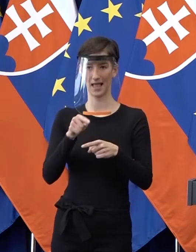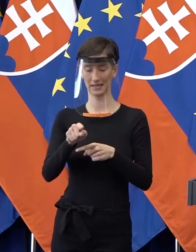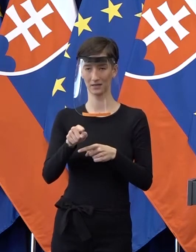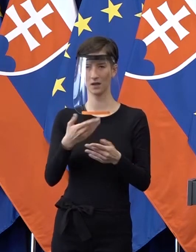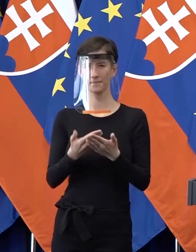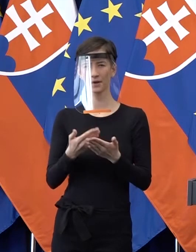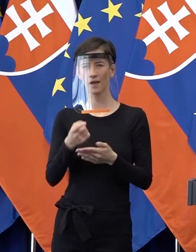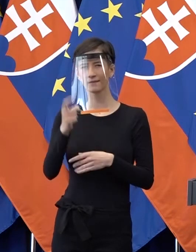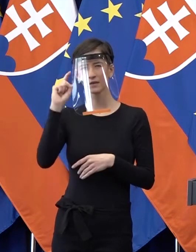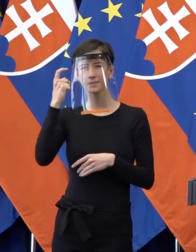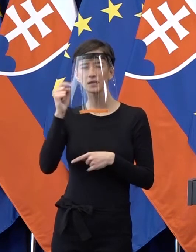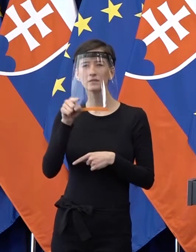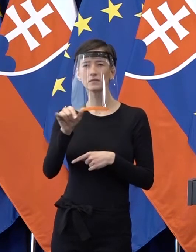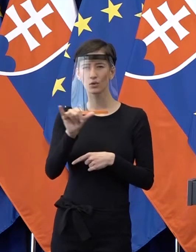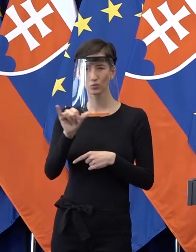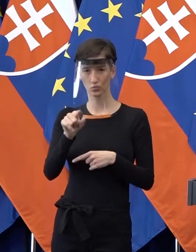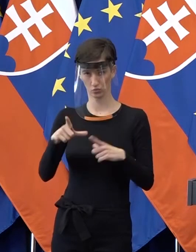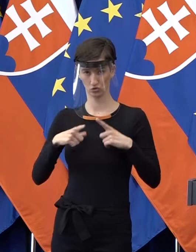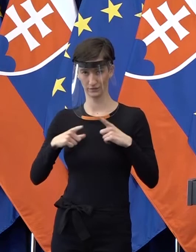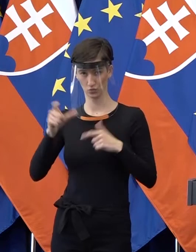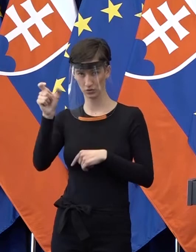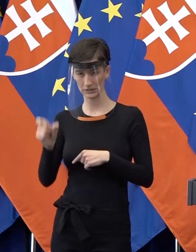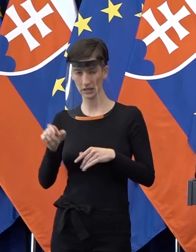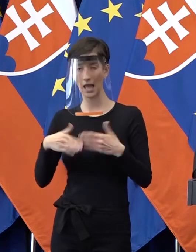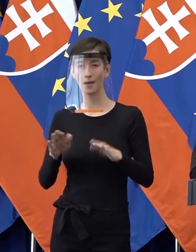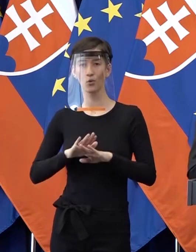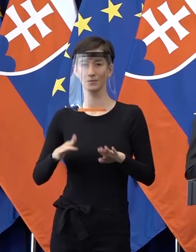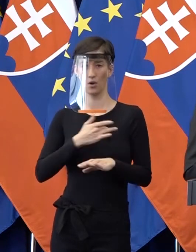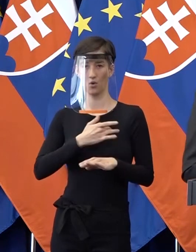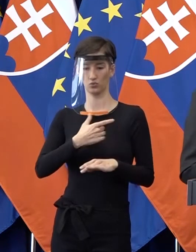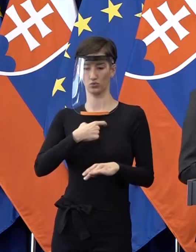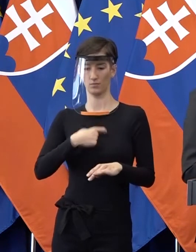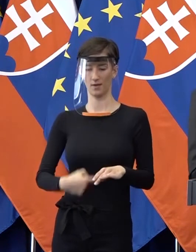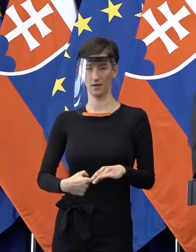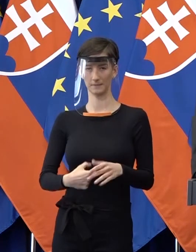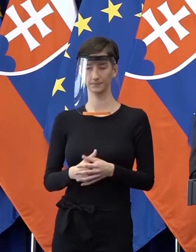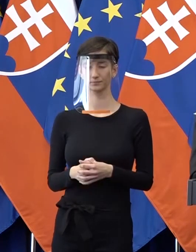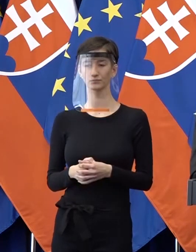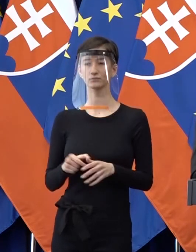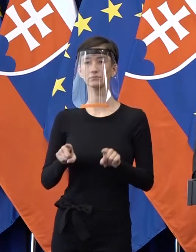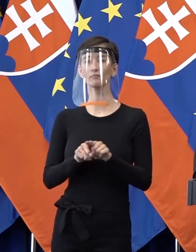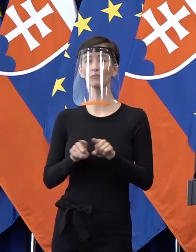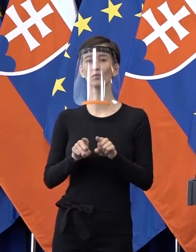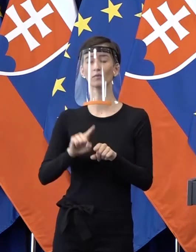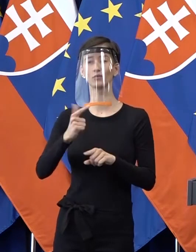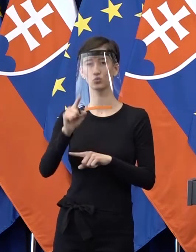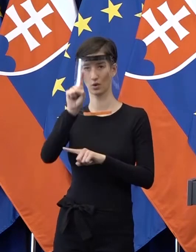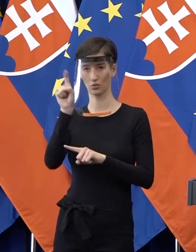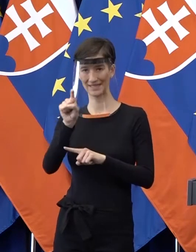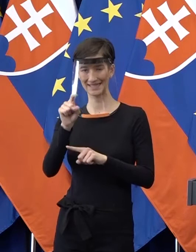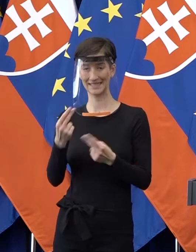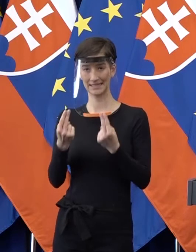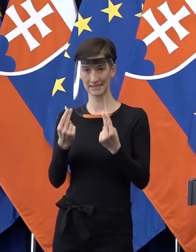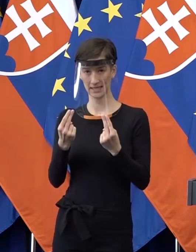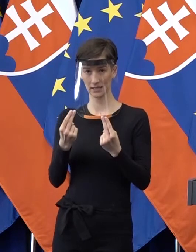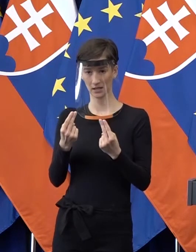civilné fyzické osoby, alebo aj SZČO. A ešte potom jedna otázka, pokiaľ ide o cenu, bude to niečo